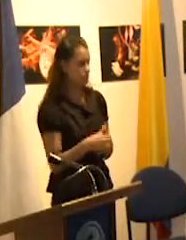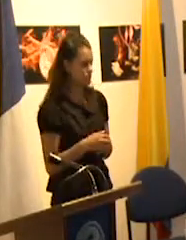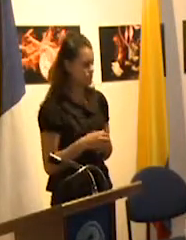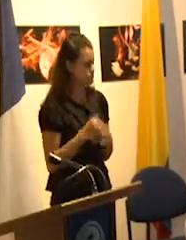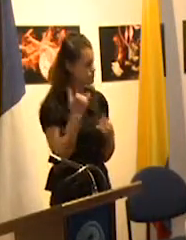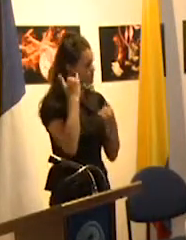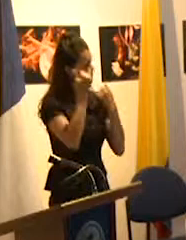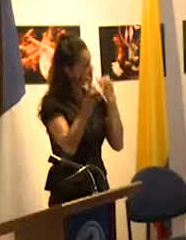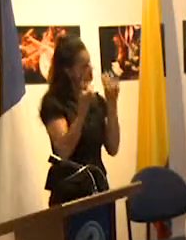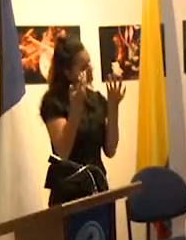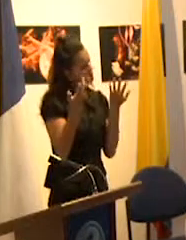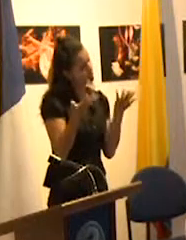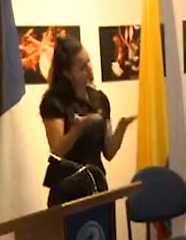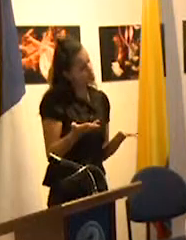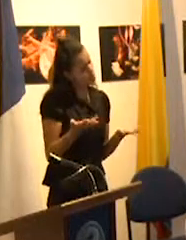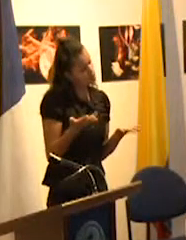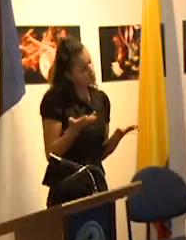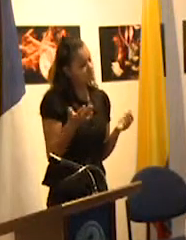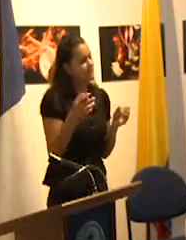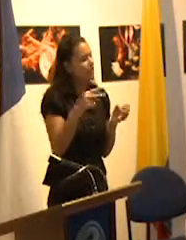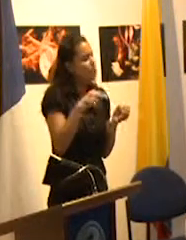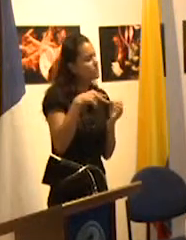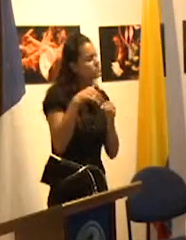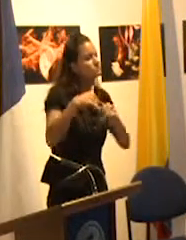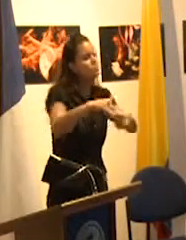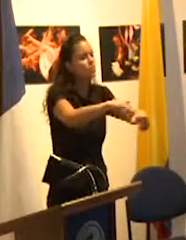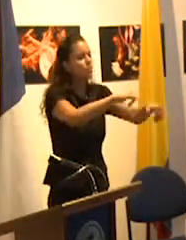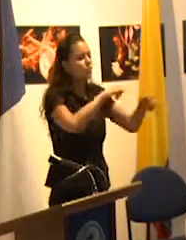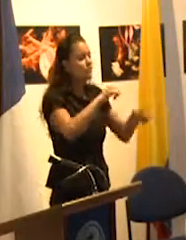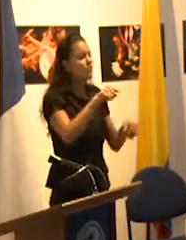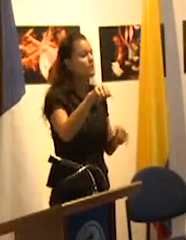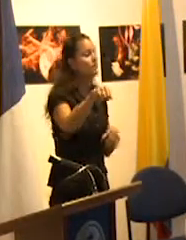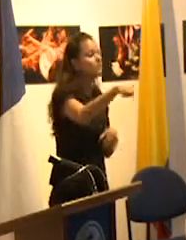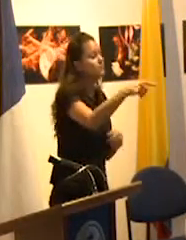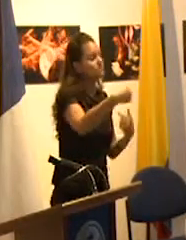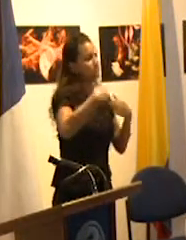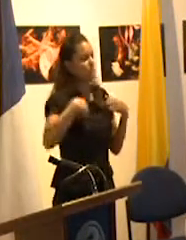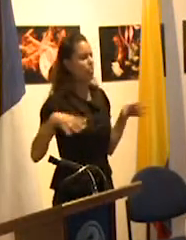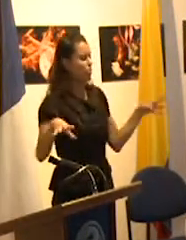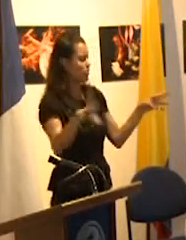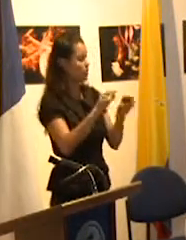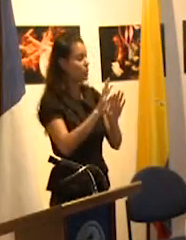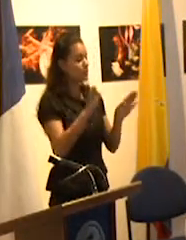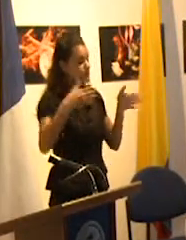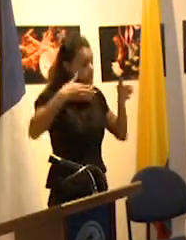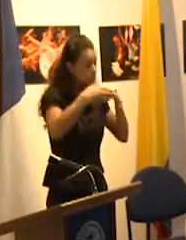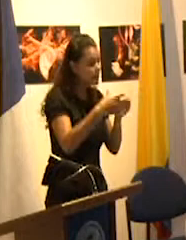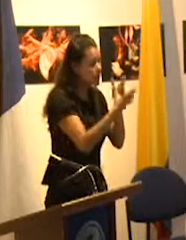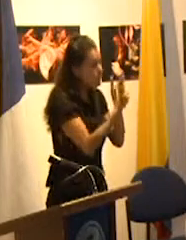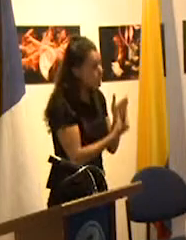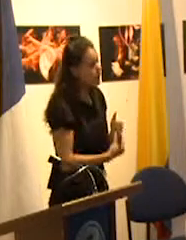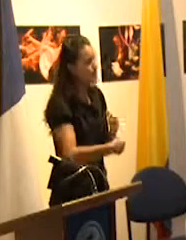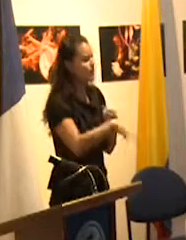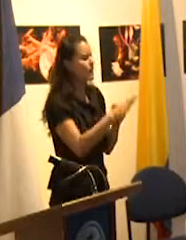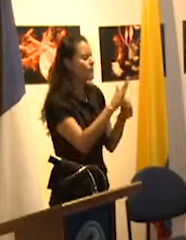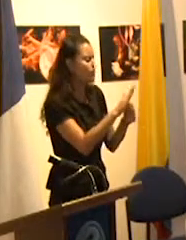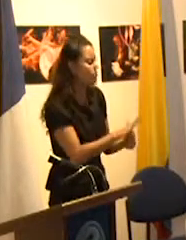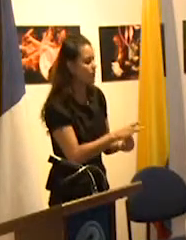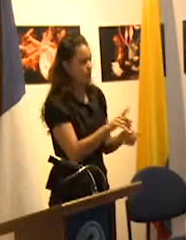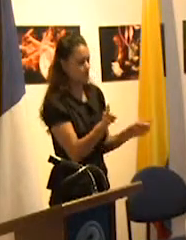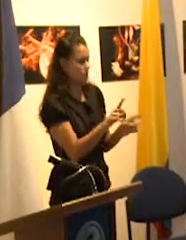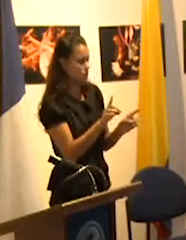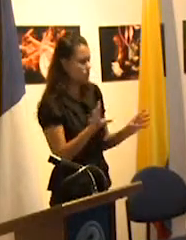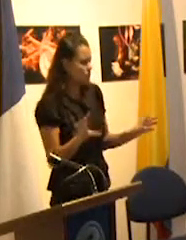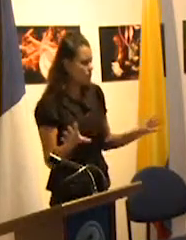difícilmente de unos y otros no solamente ligada a los pobres o los más vulnerables sino